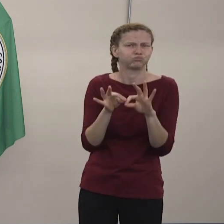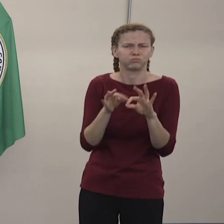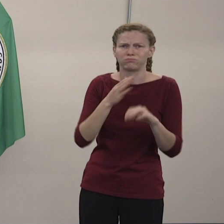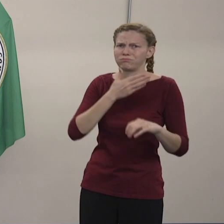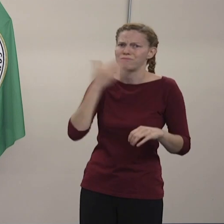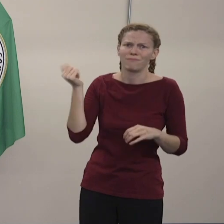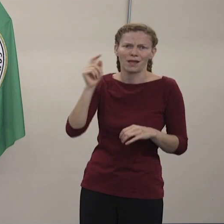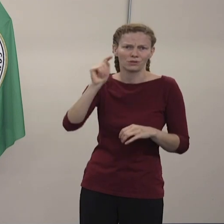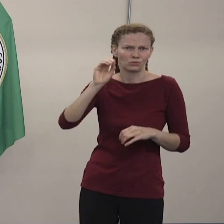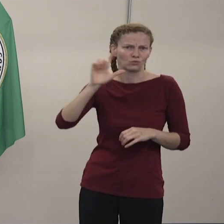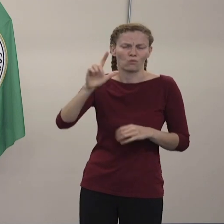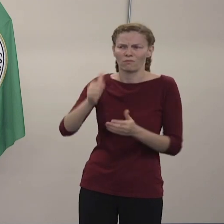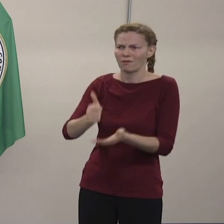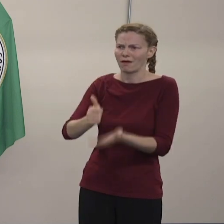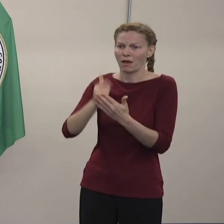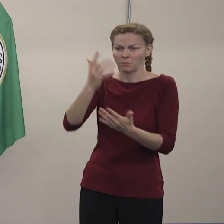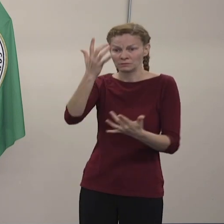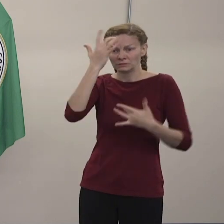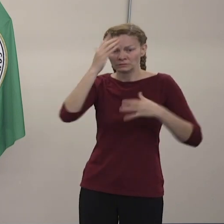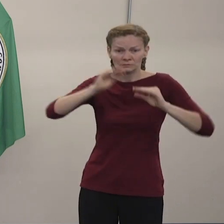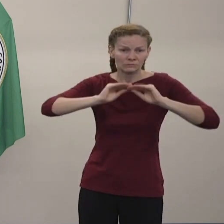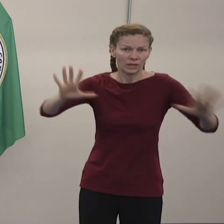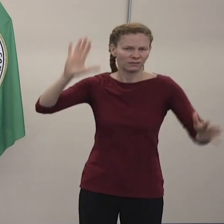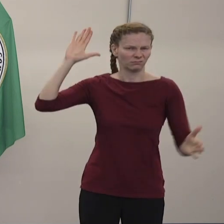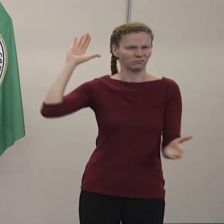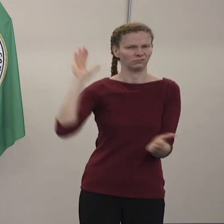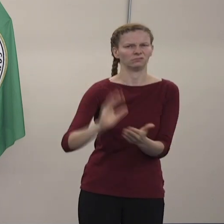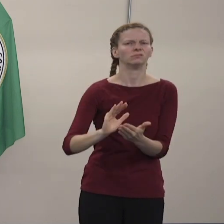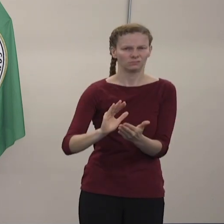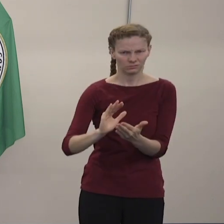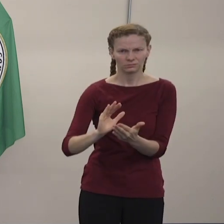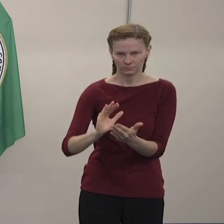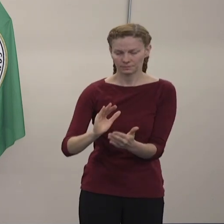para minimizar el esparcimiento de la COVID-19.